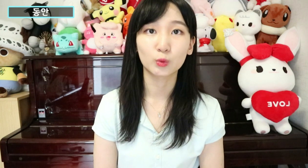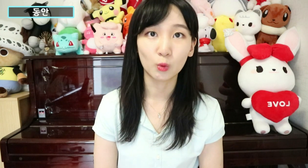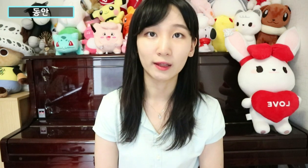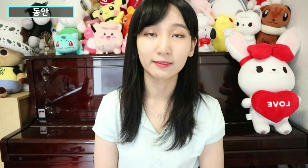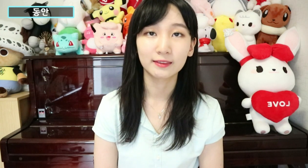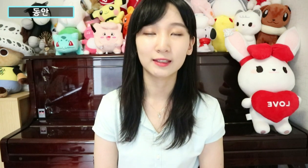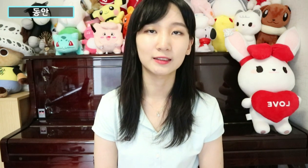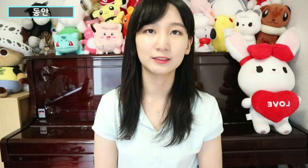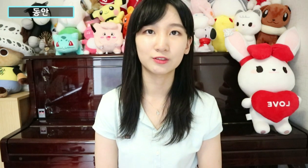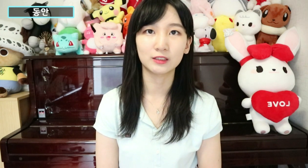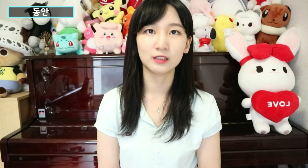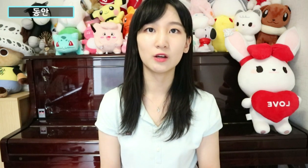동안 이라는 수화는요.